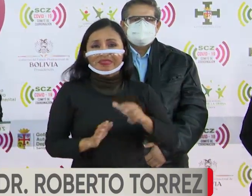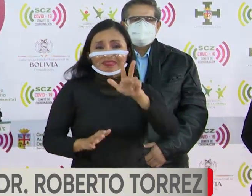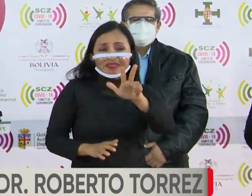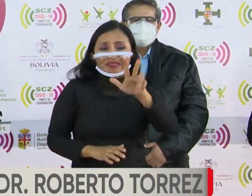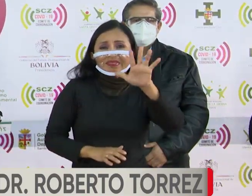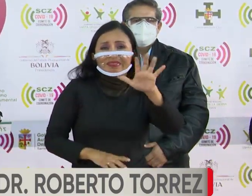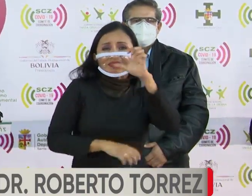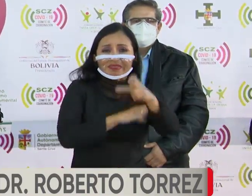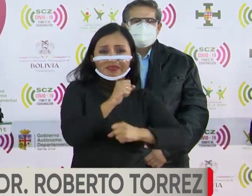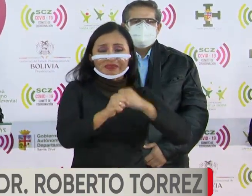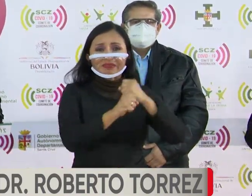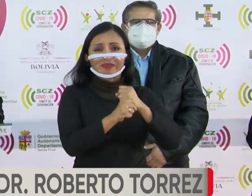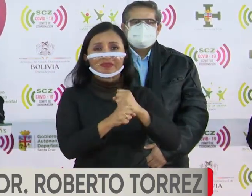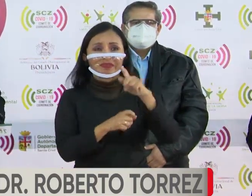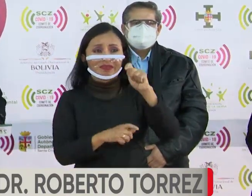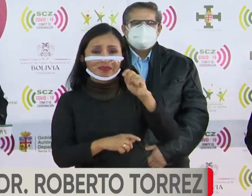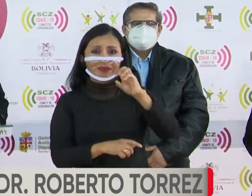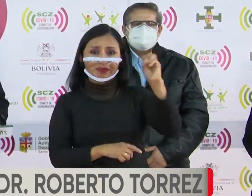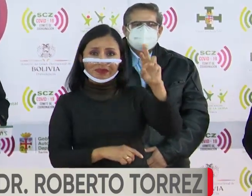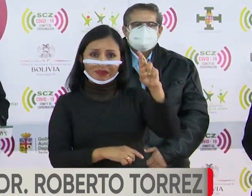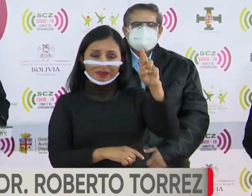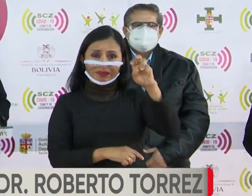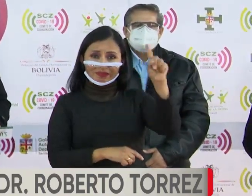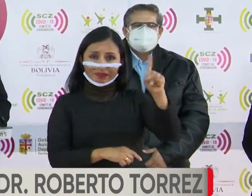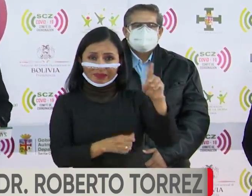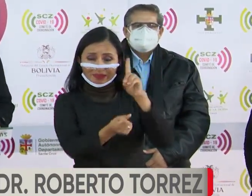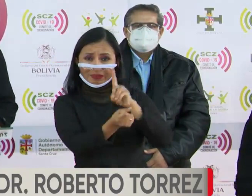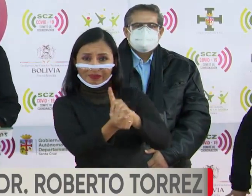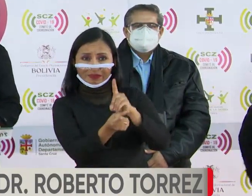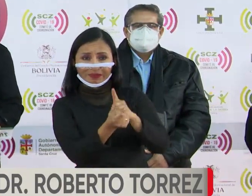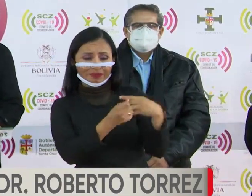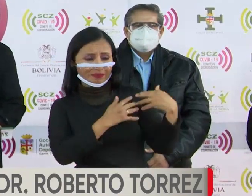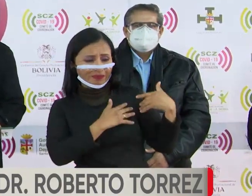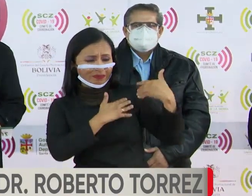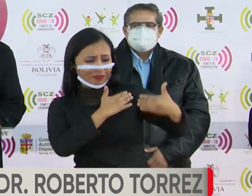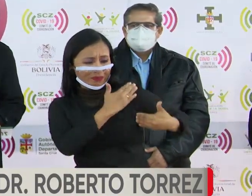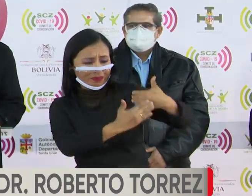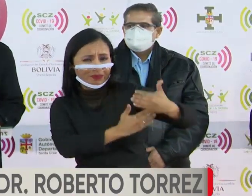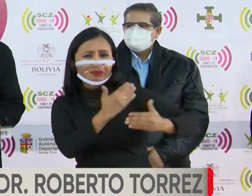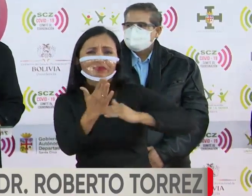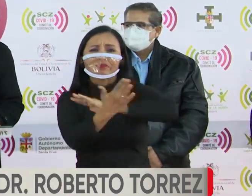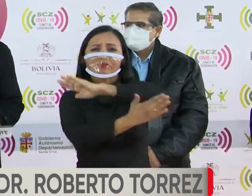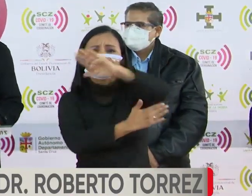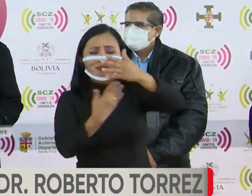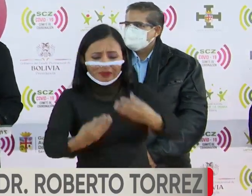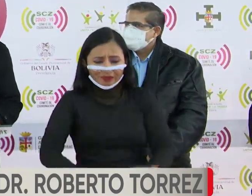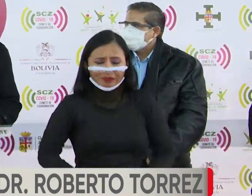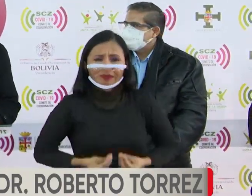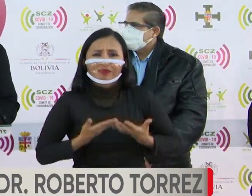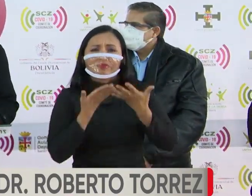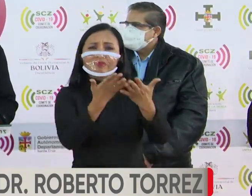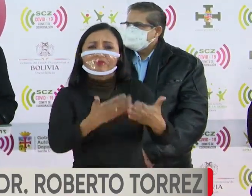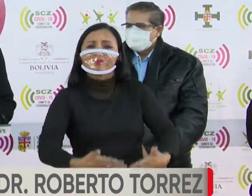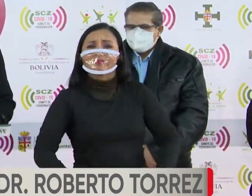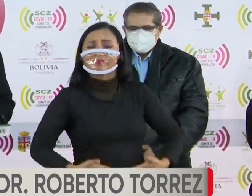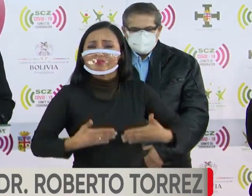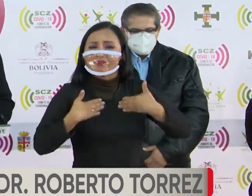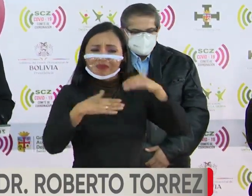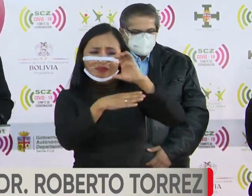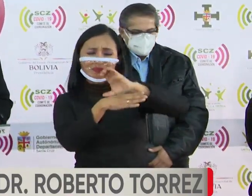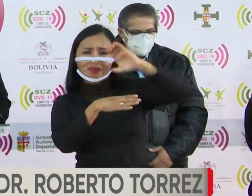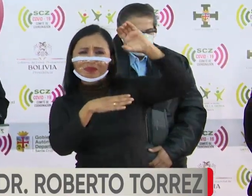35 años, el doctor Torres ha dispuesto toda su vida, literalmente,